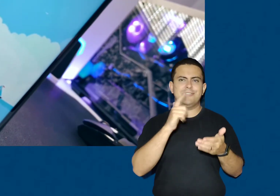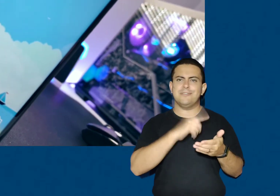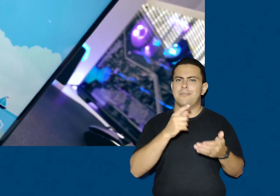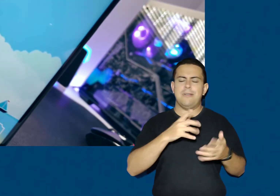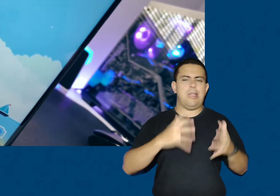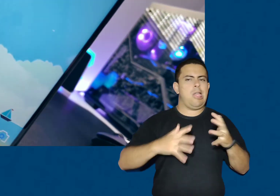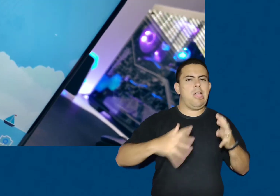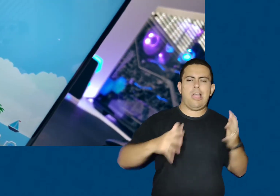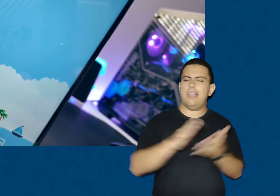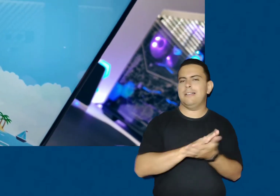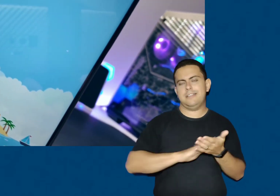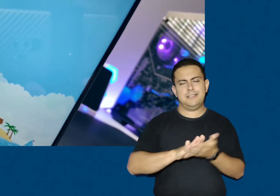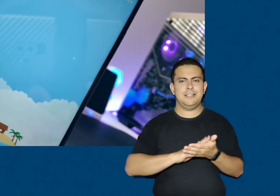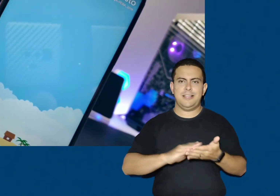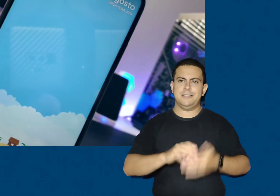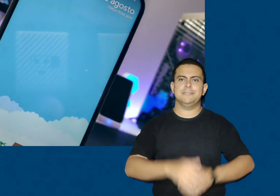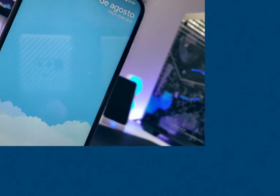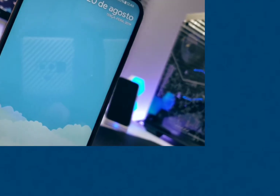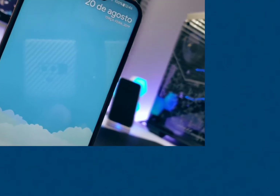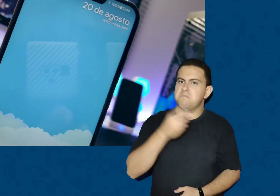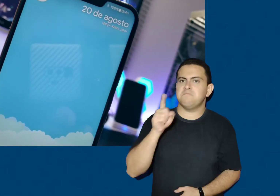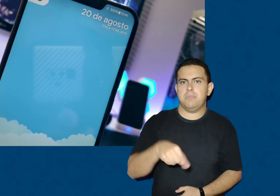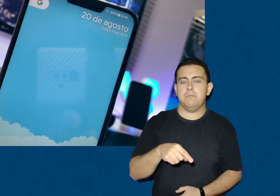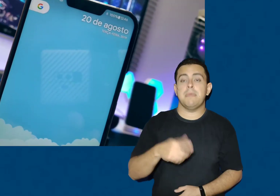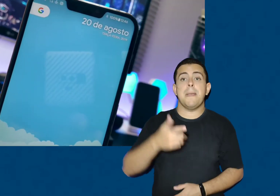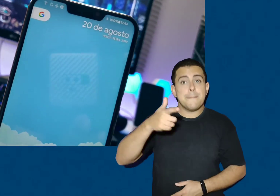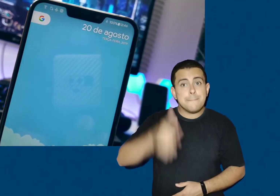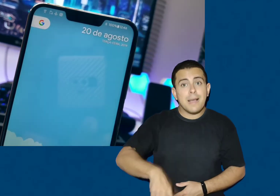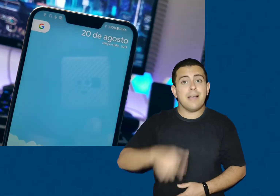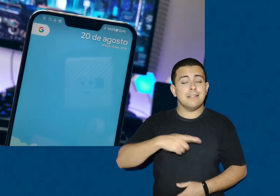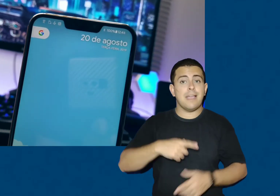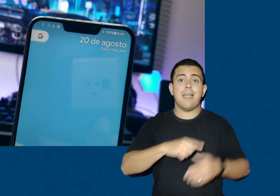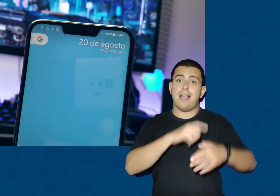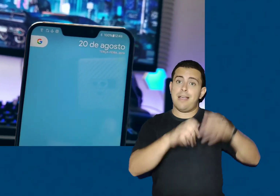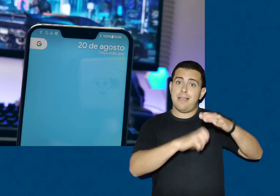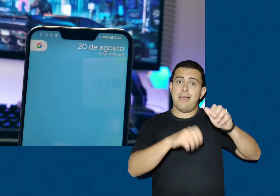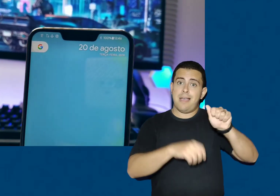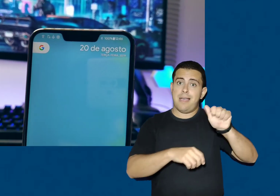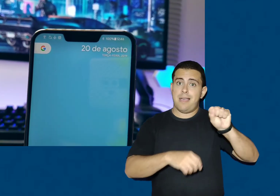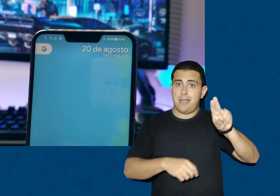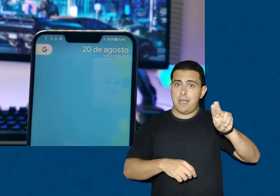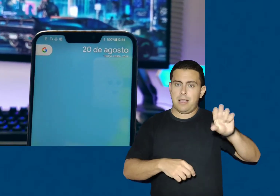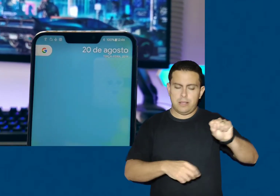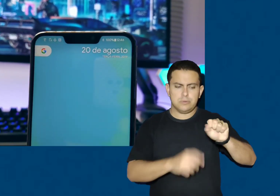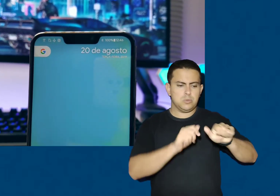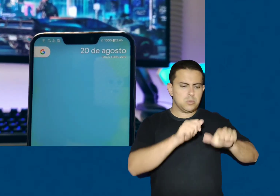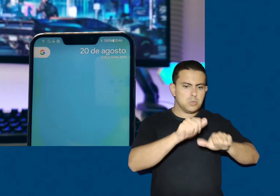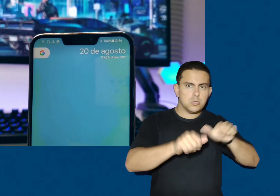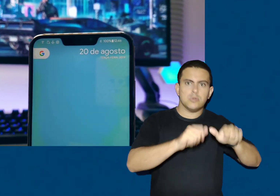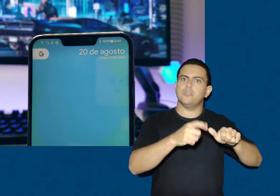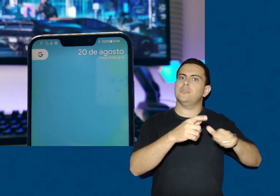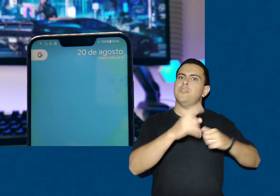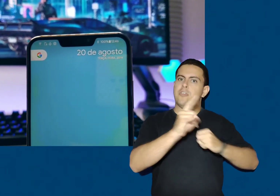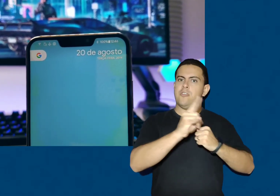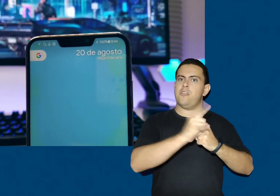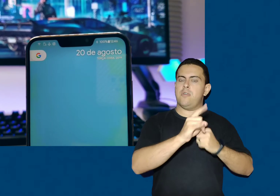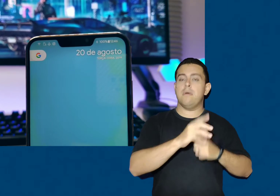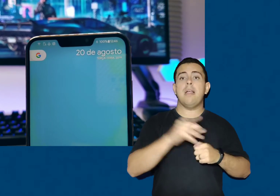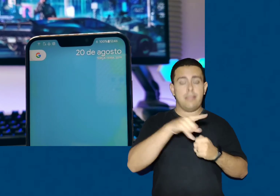de travamento e tudo. É muito bom. E junto disso ainda tem a personalização da Asus. Aqui eu estou rodando o Android 9,